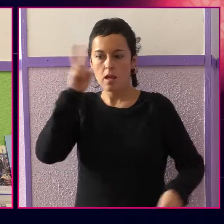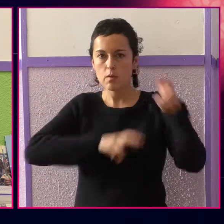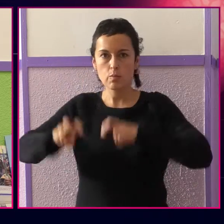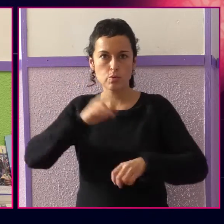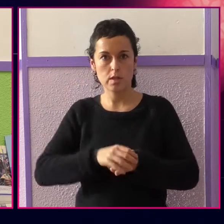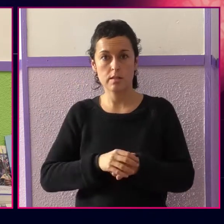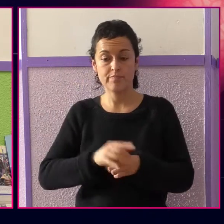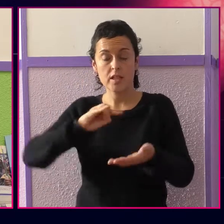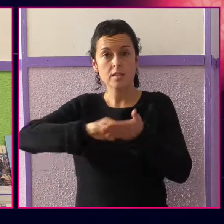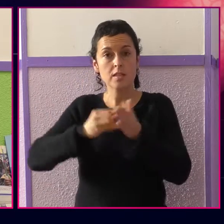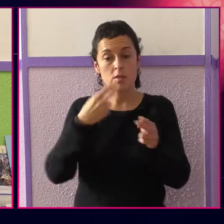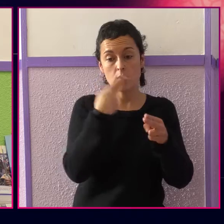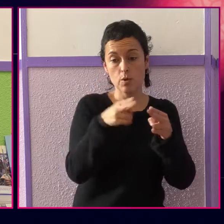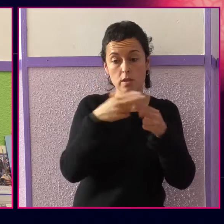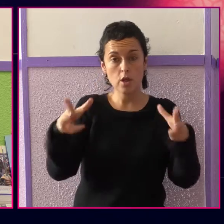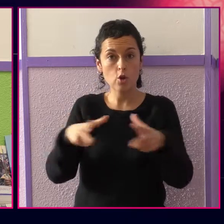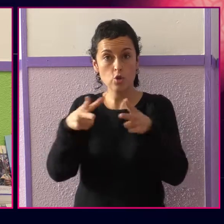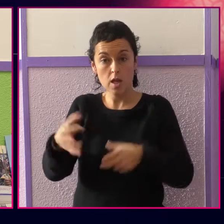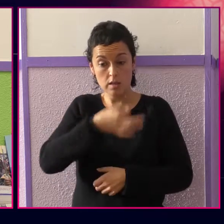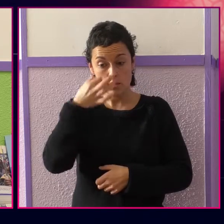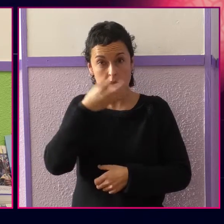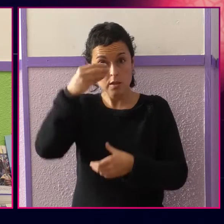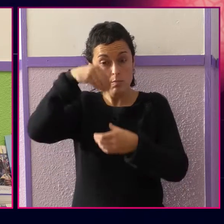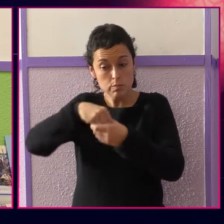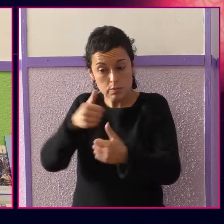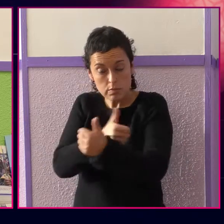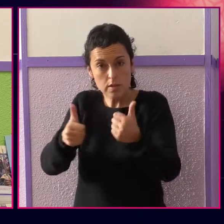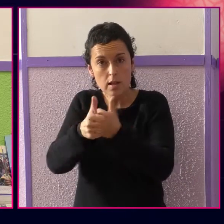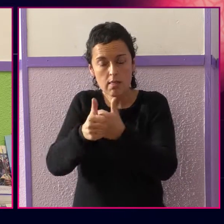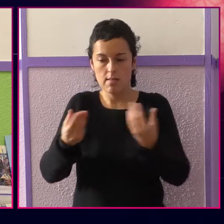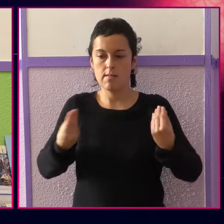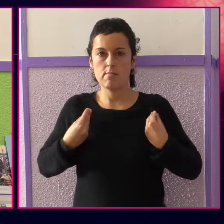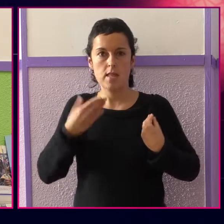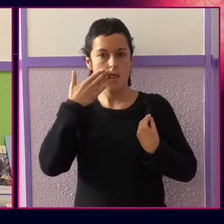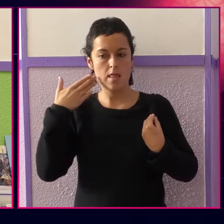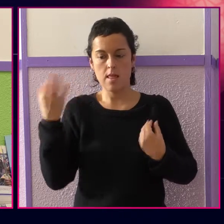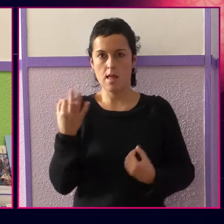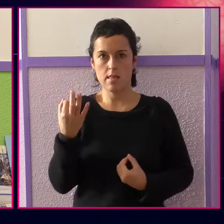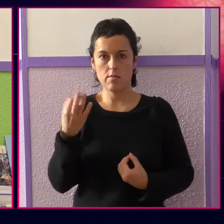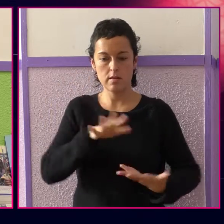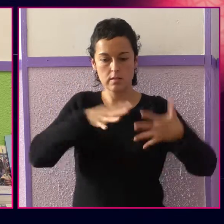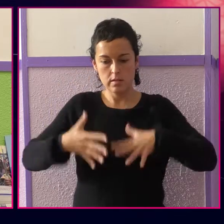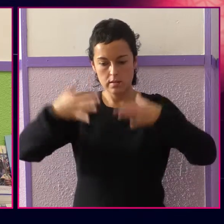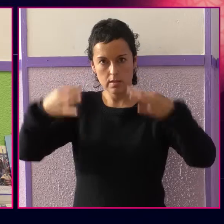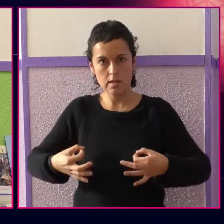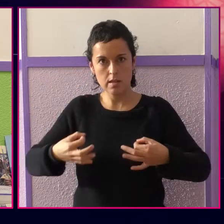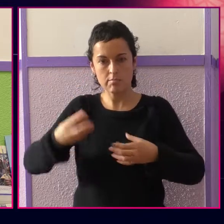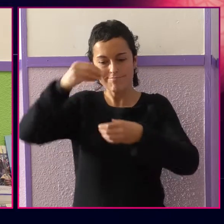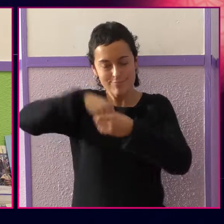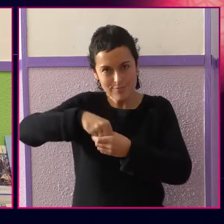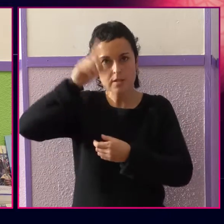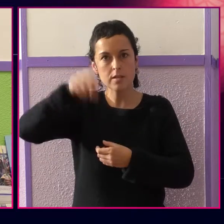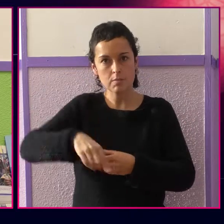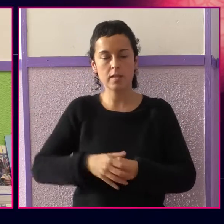declaraciones de la clase política tradicional nos suelen recordar con cierta insistencia que el derecho a la vida debe de estar en el centro de nuestros